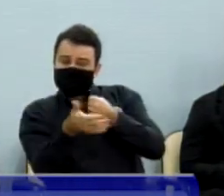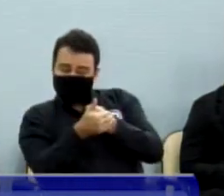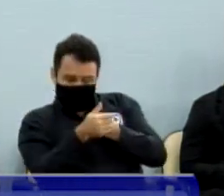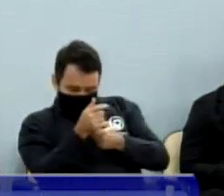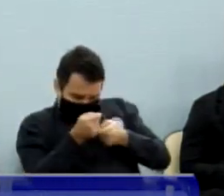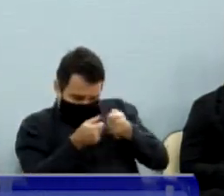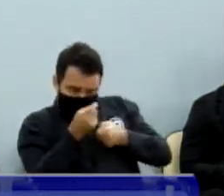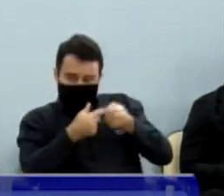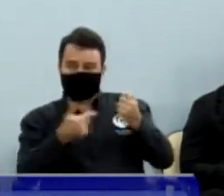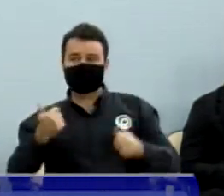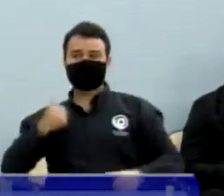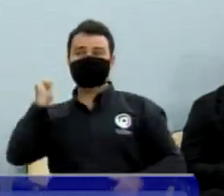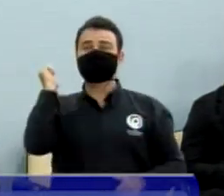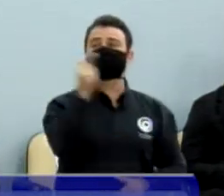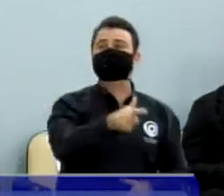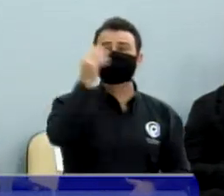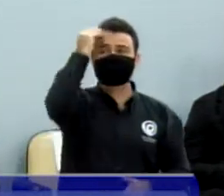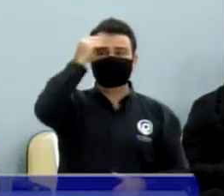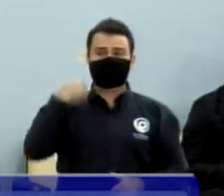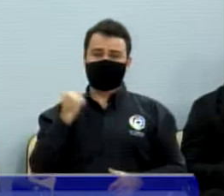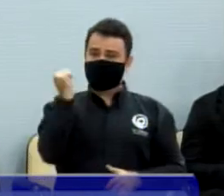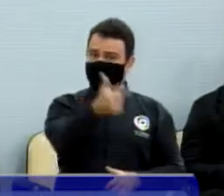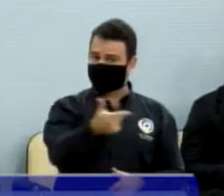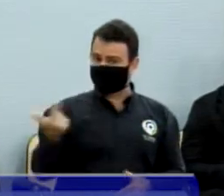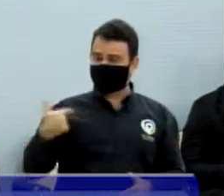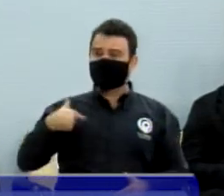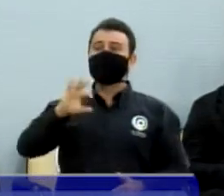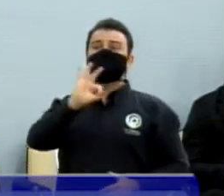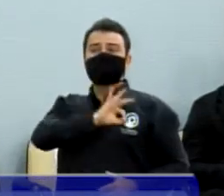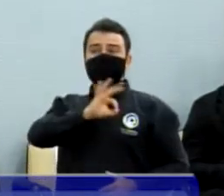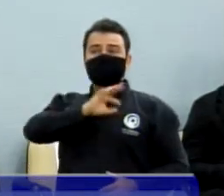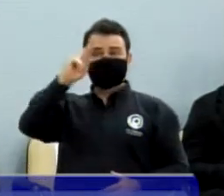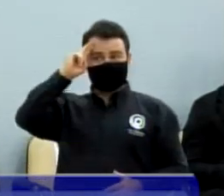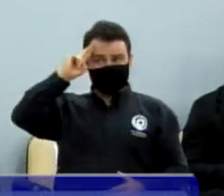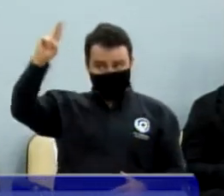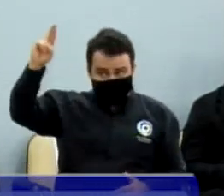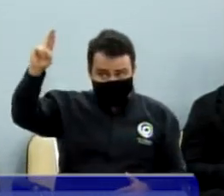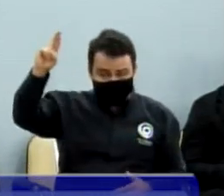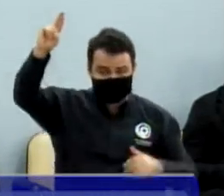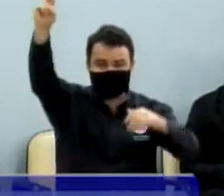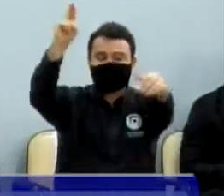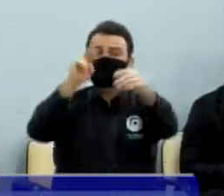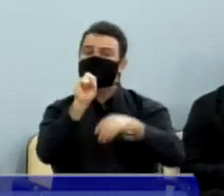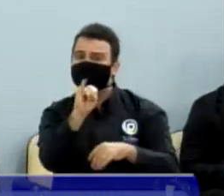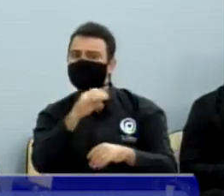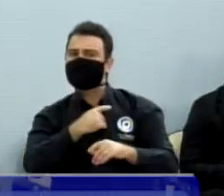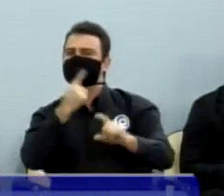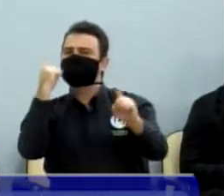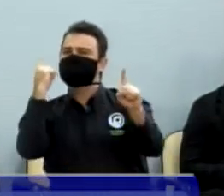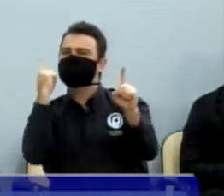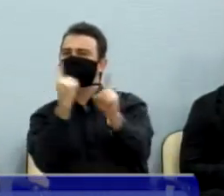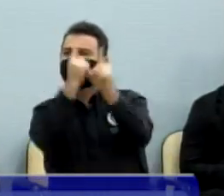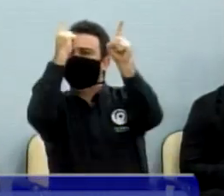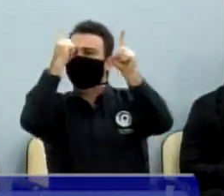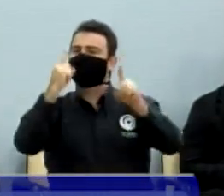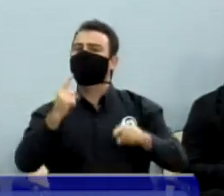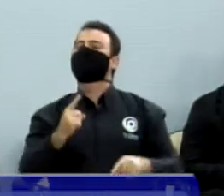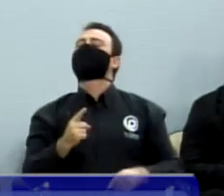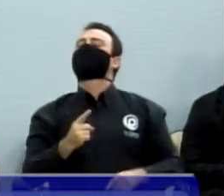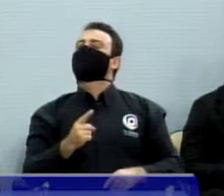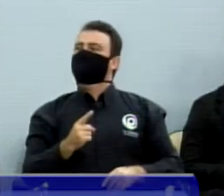anos. Se souber de algo que me ligue, que me relacione com ilegalidade, com ilicitude,